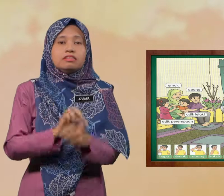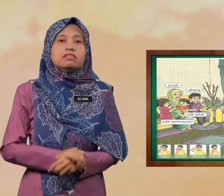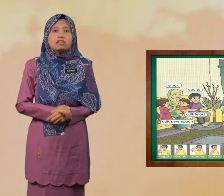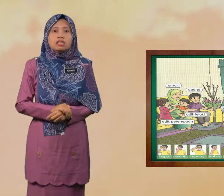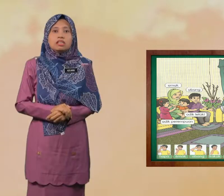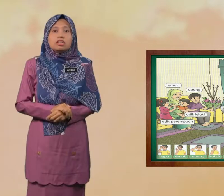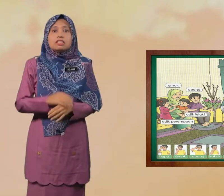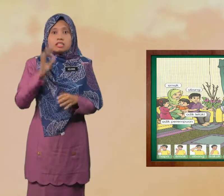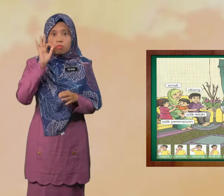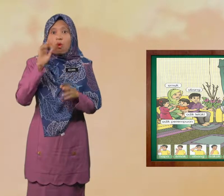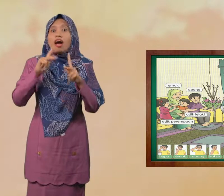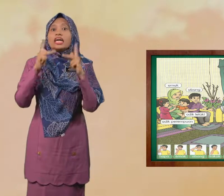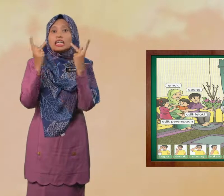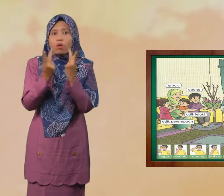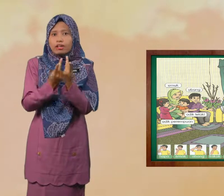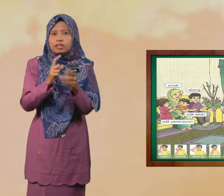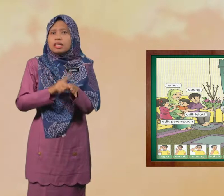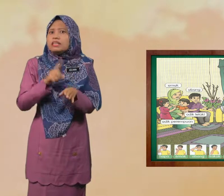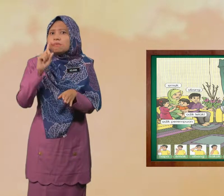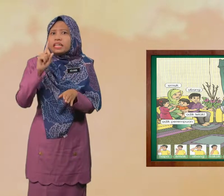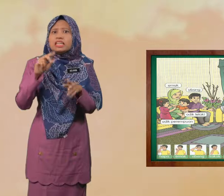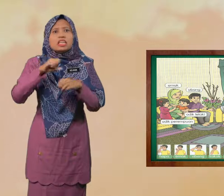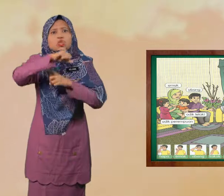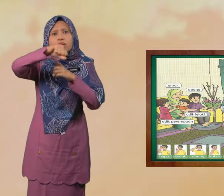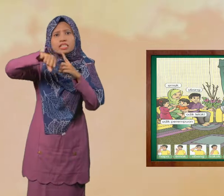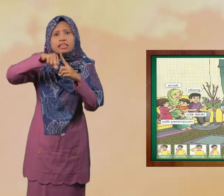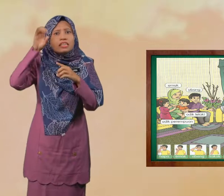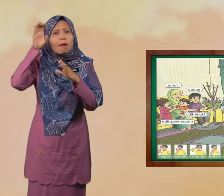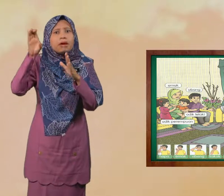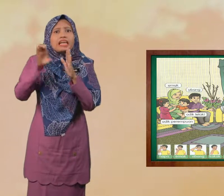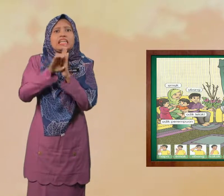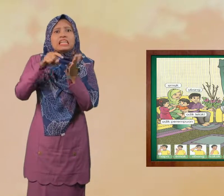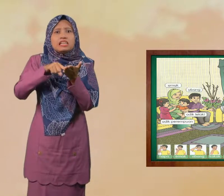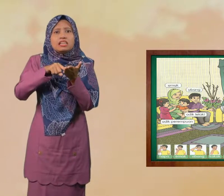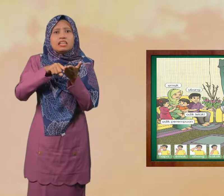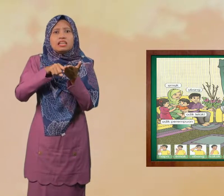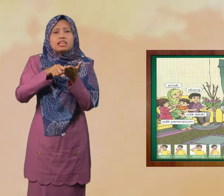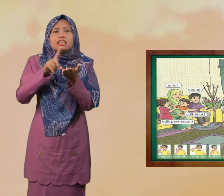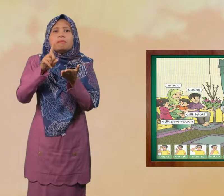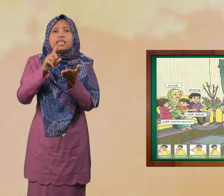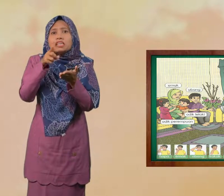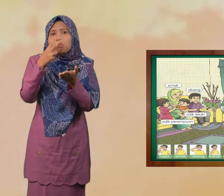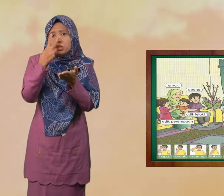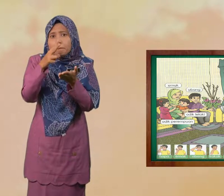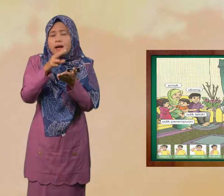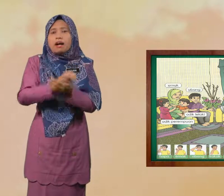Sebuah keluarga Di mana suasana gambar ini? Di mana kamu nampak?